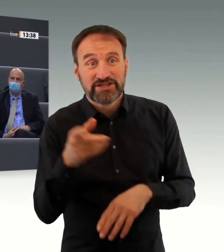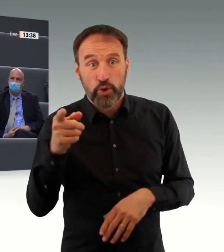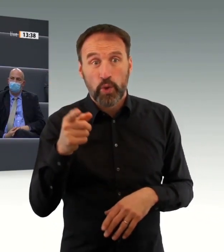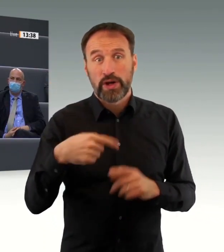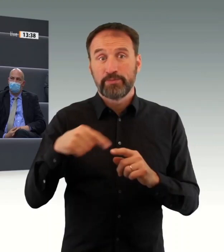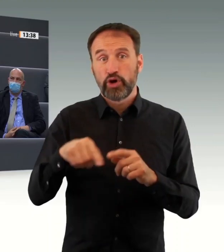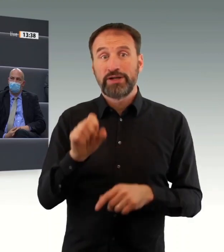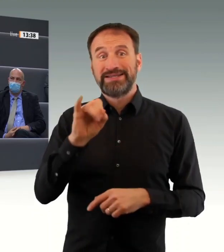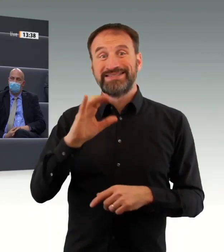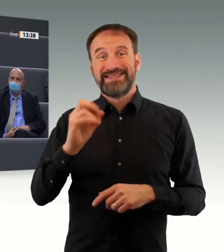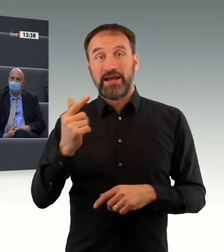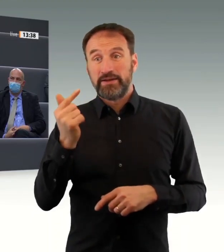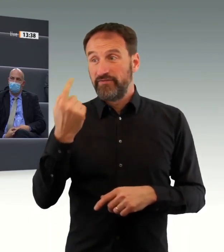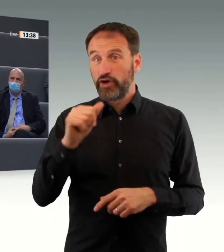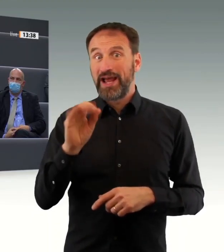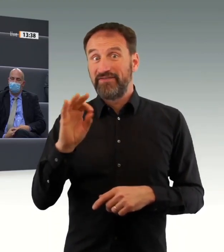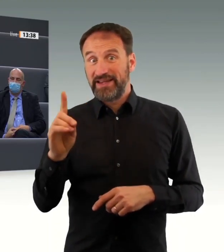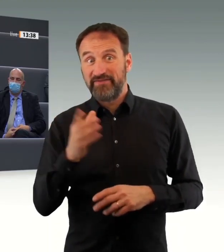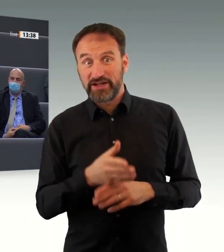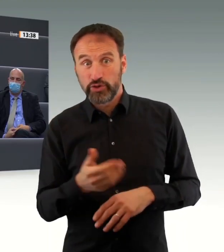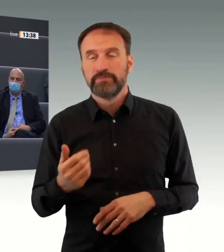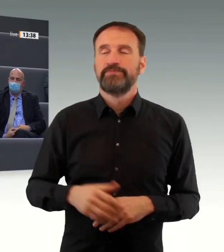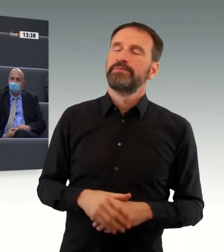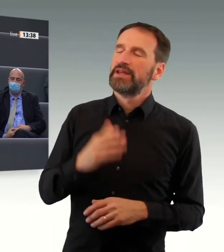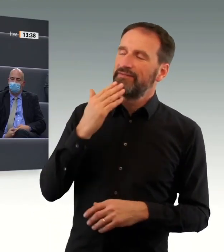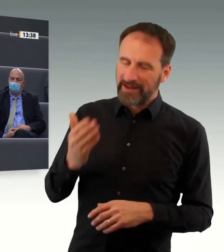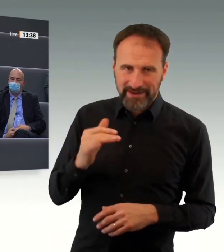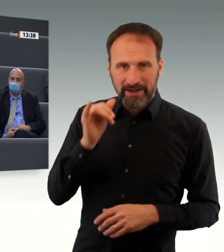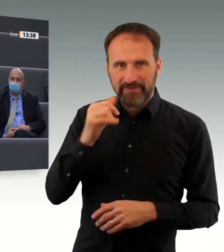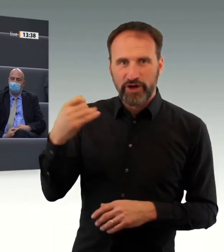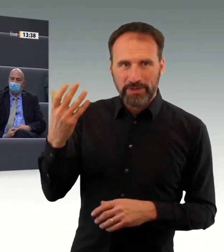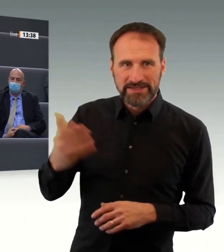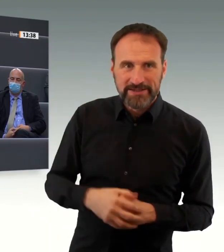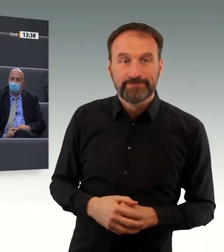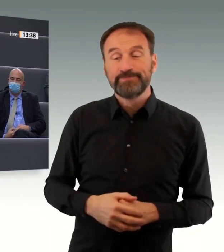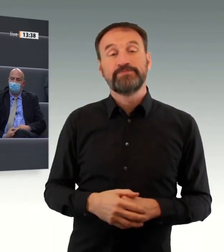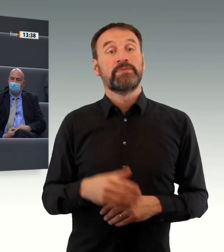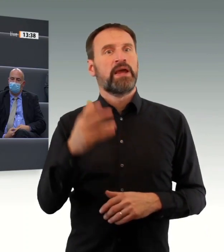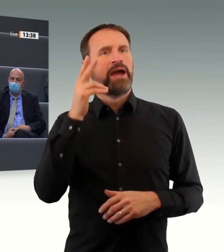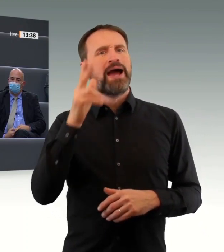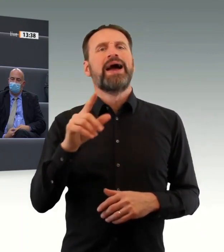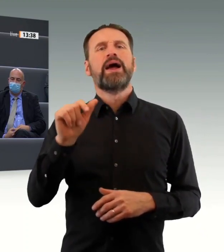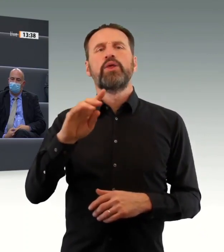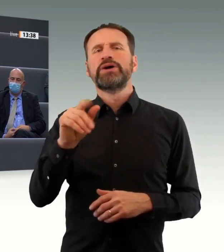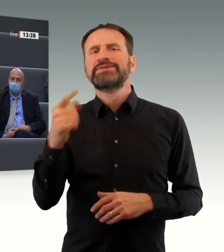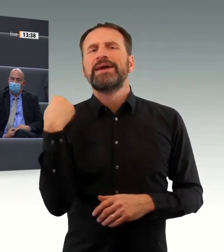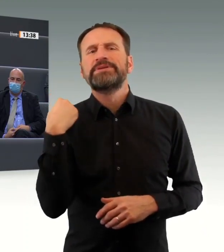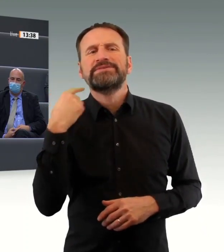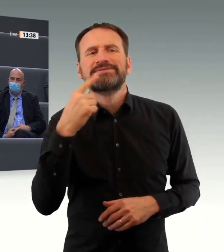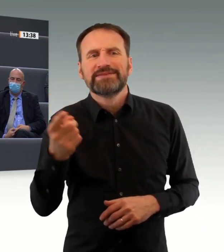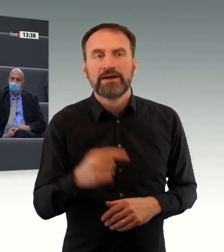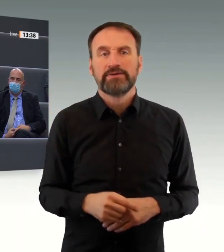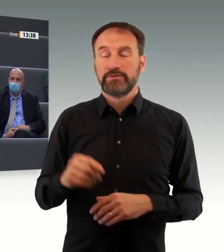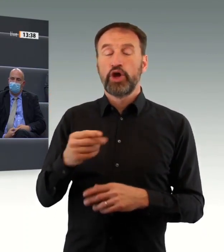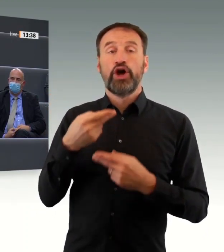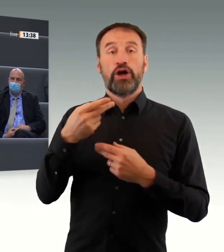diverse Kinderkliniken bundesweit sagen, wir haben ein riesengroßes Problem, dass die Kinder viel schwerere Verläufe mit den RS